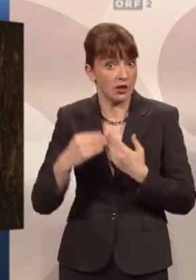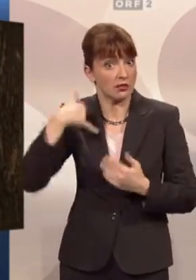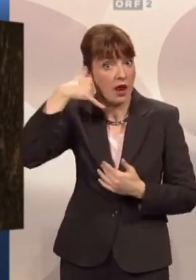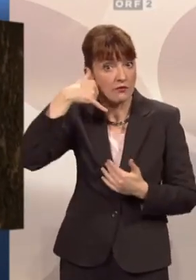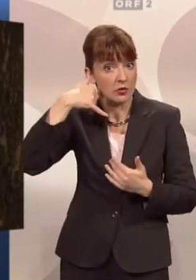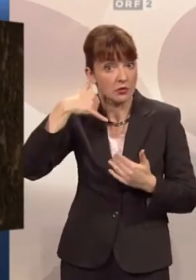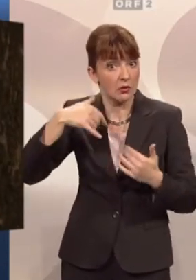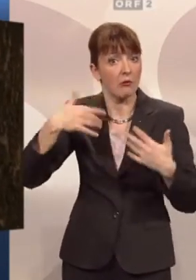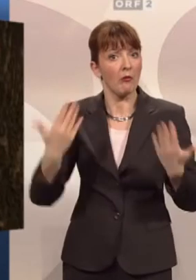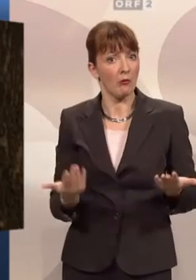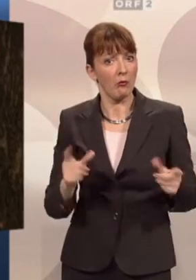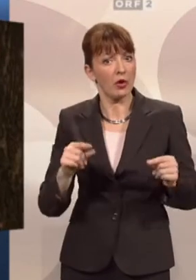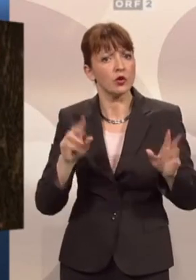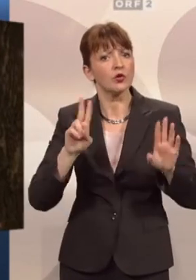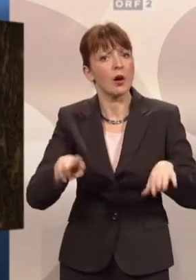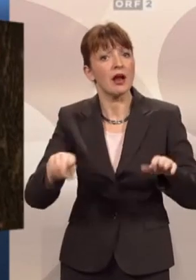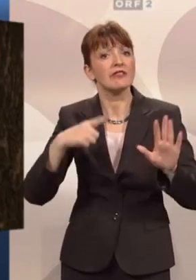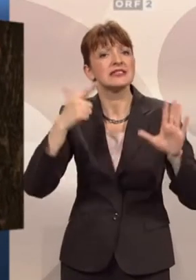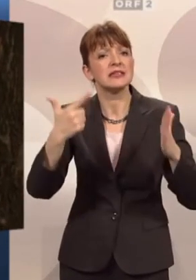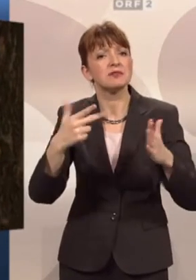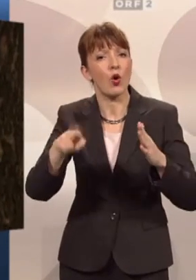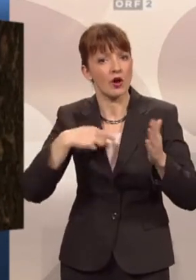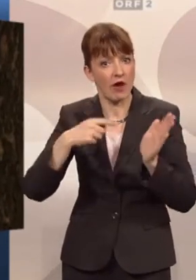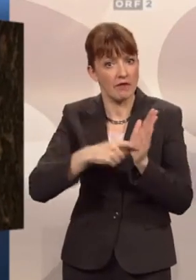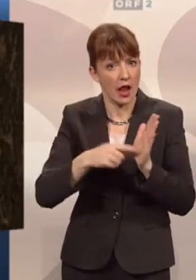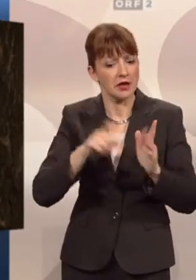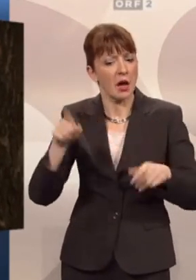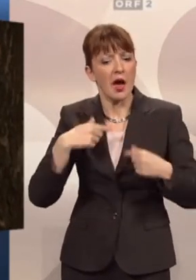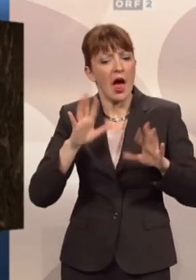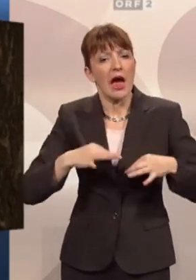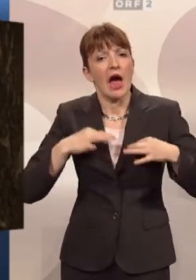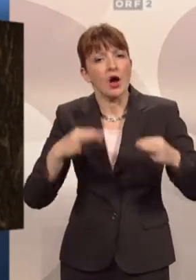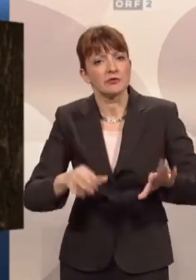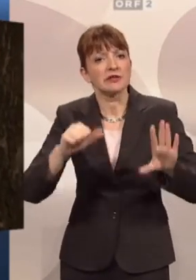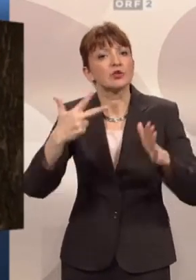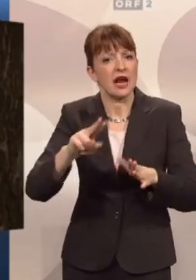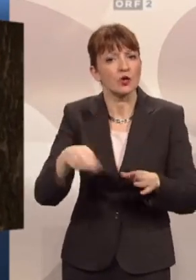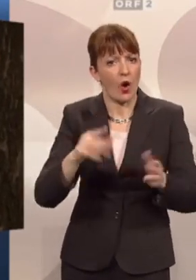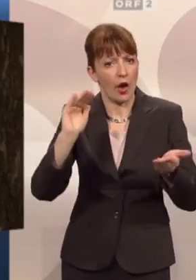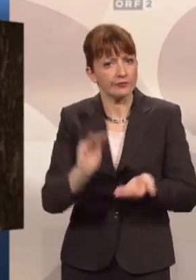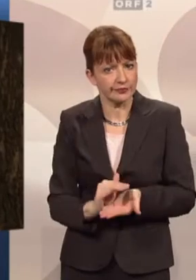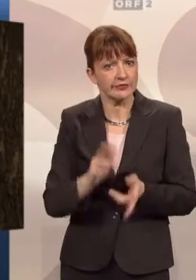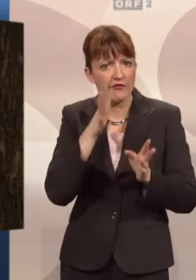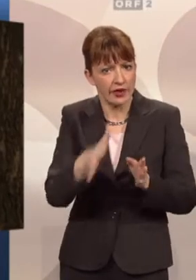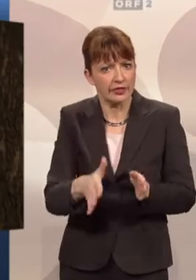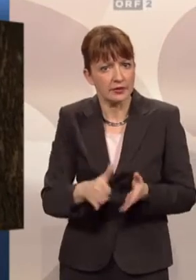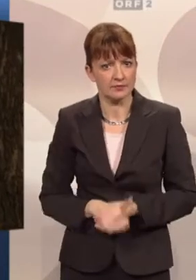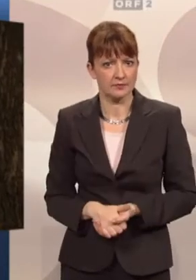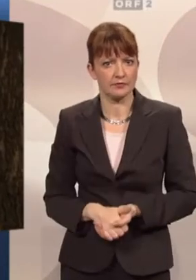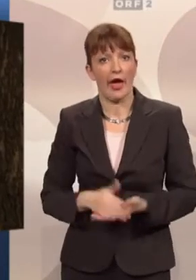Die hätten ursprünglich 76 Euro verlangt, aber sie haben gesagt, ausnahmsweise nur 36. Ja. Dann